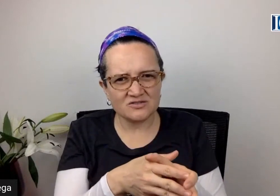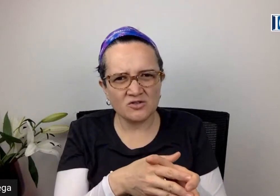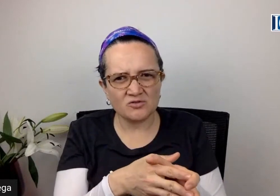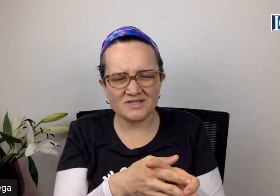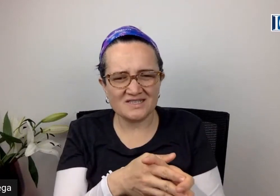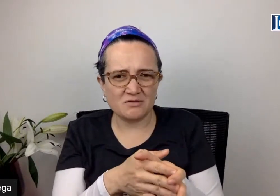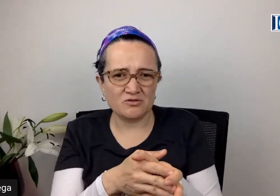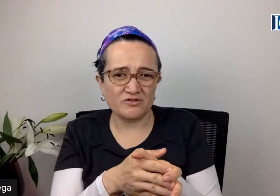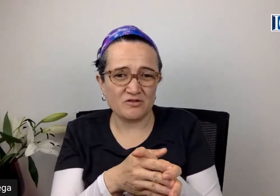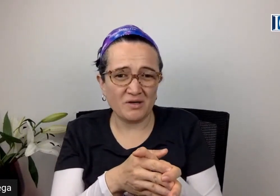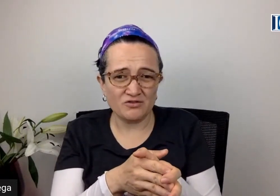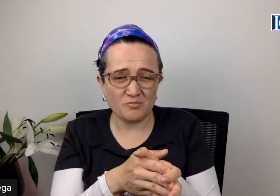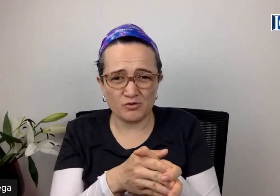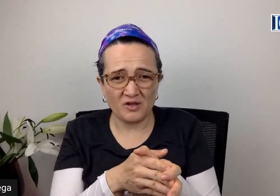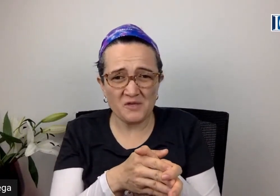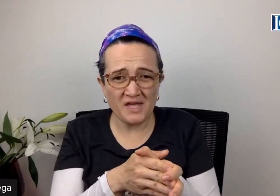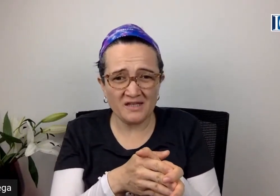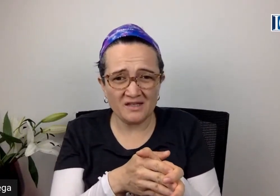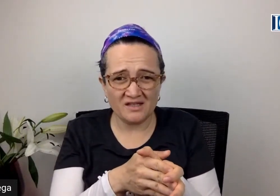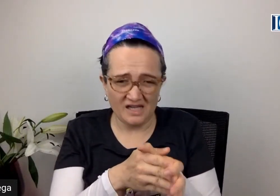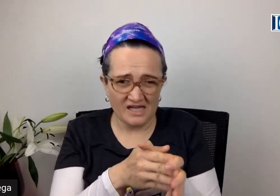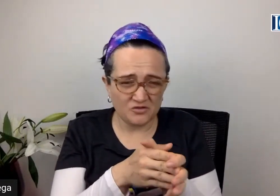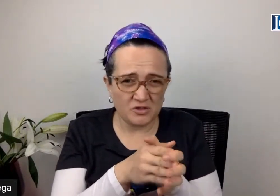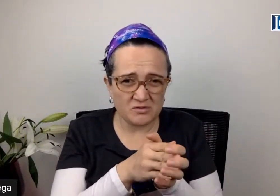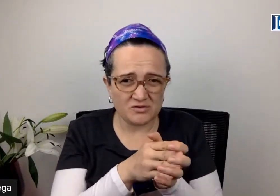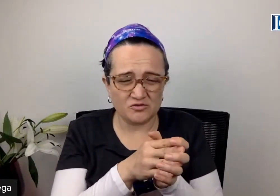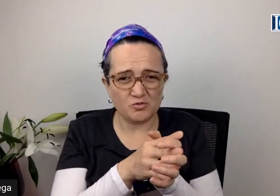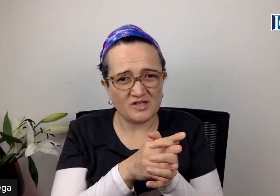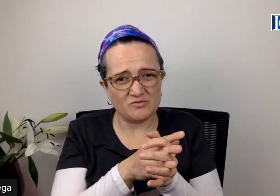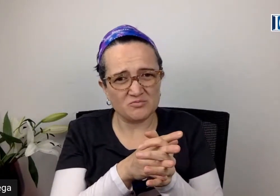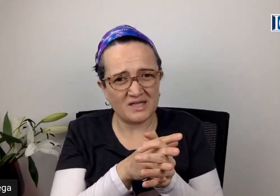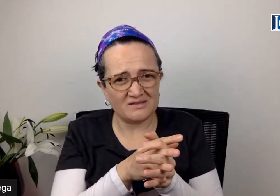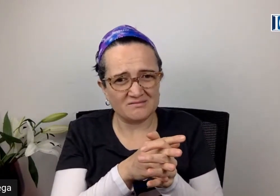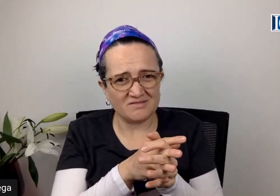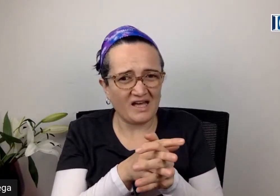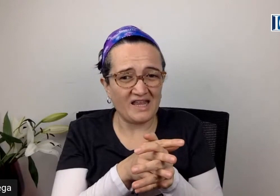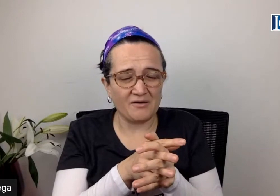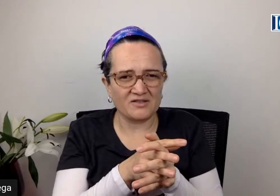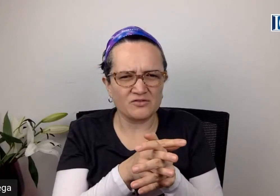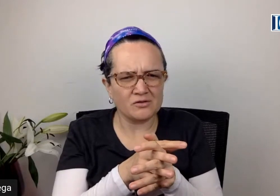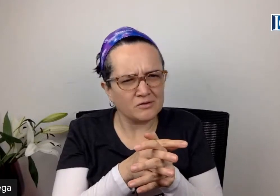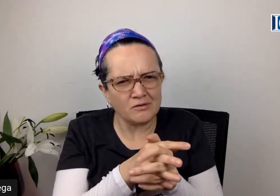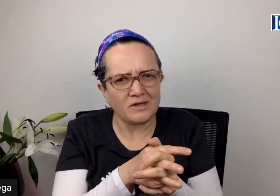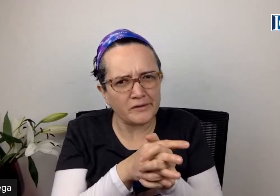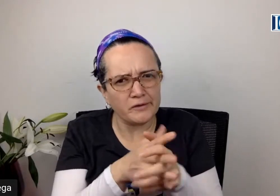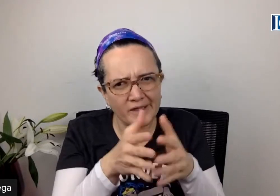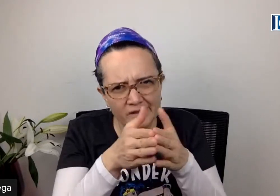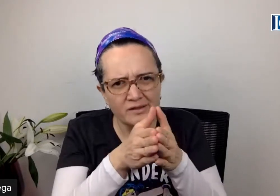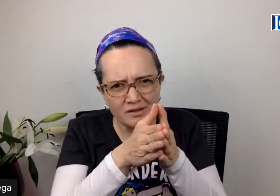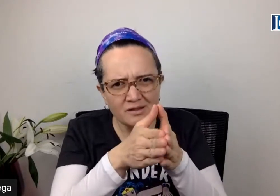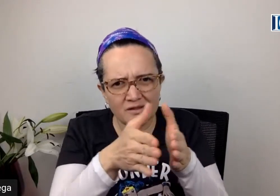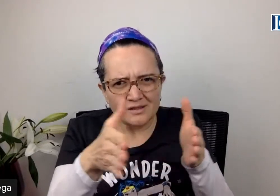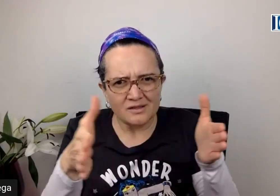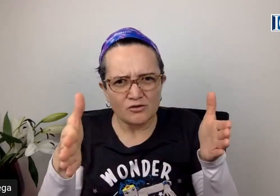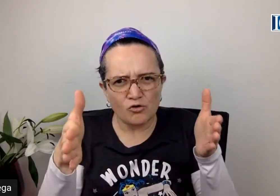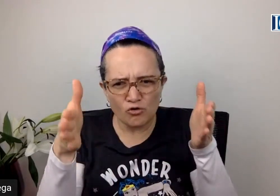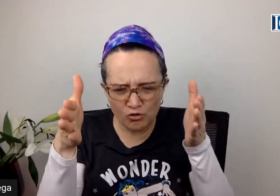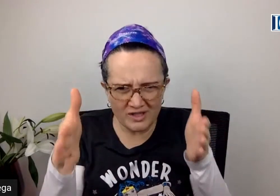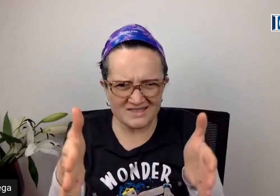no. No es que cuando el ser humano se porta bien, hay sol y cuando nos portamos mal, deja de haber sol. No, hay una congruencia,